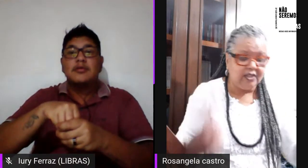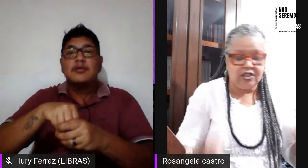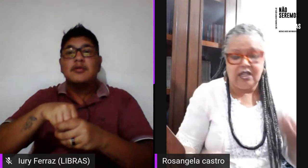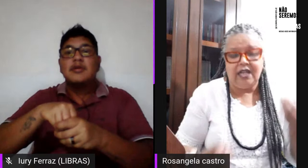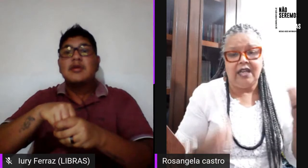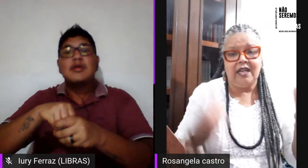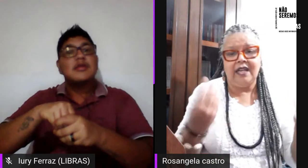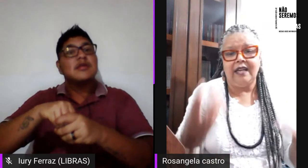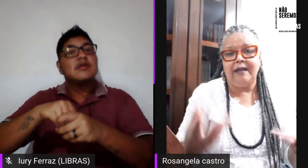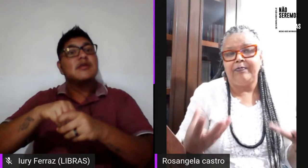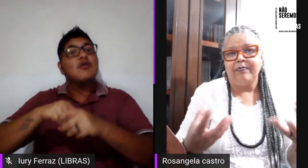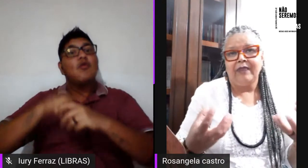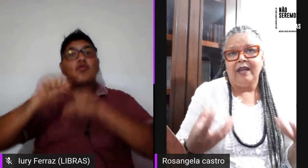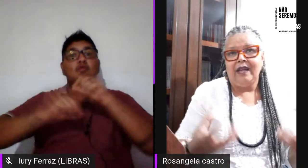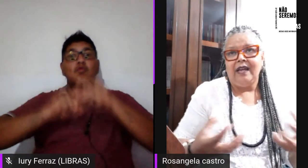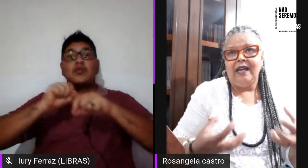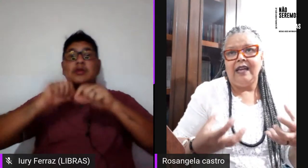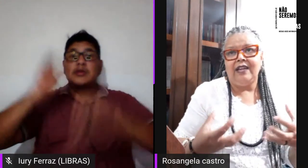foi mais